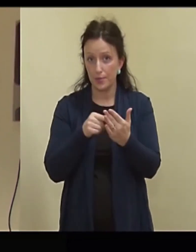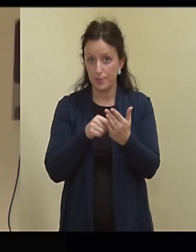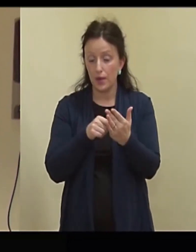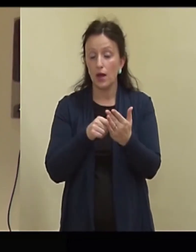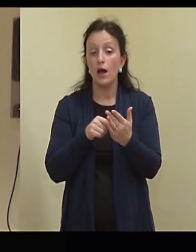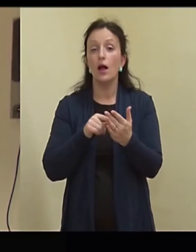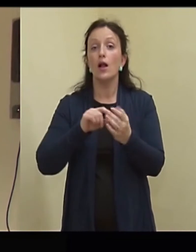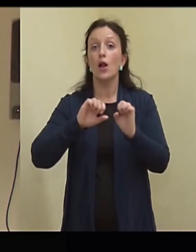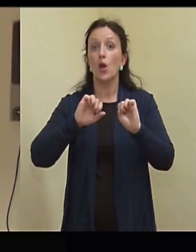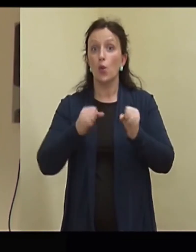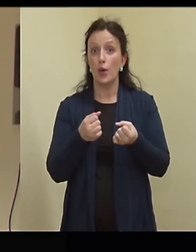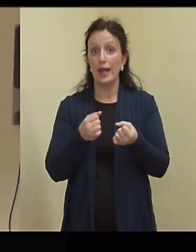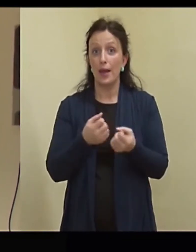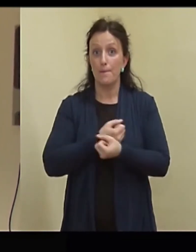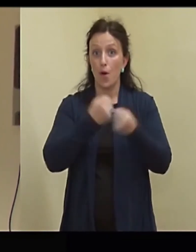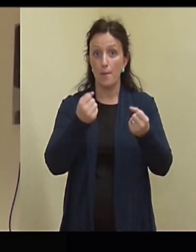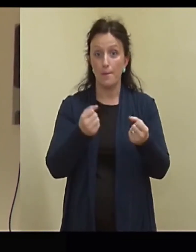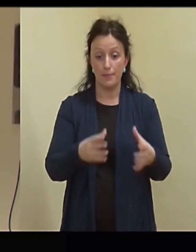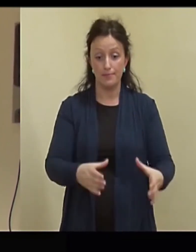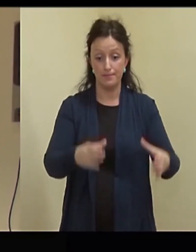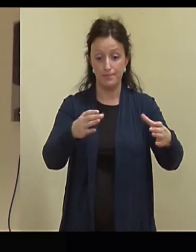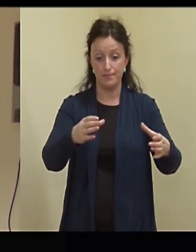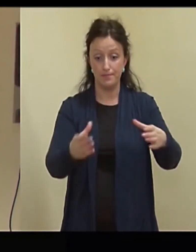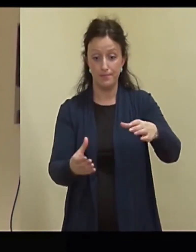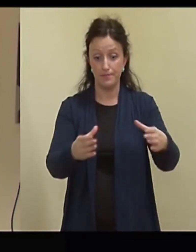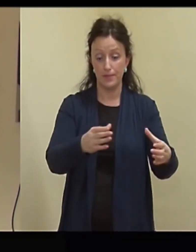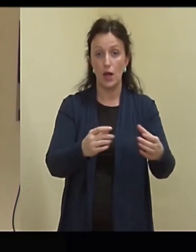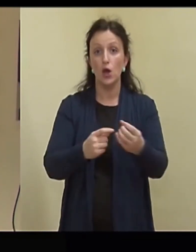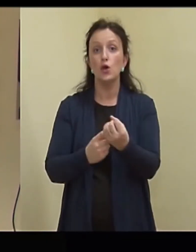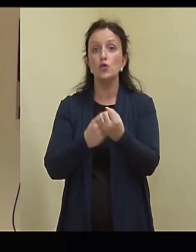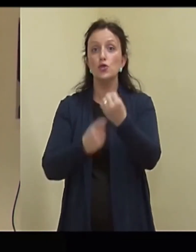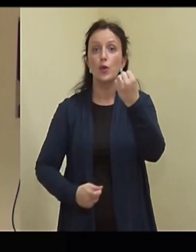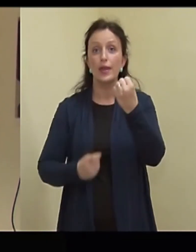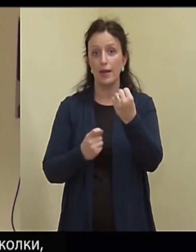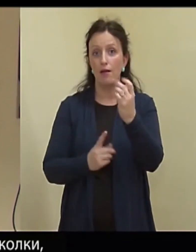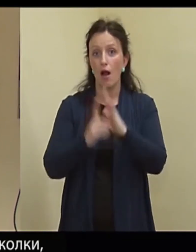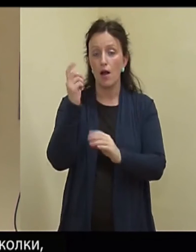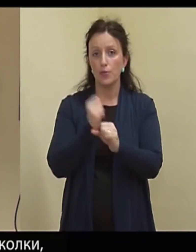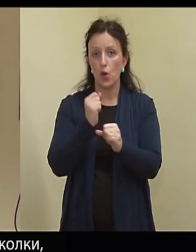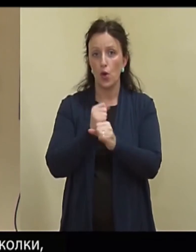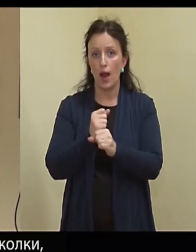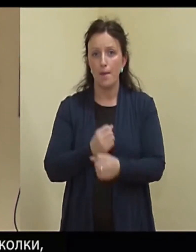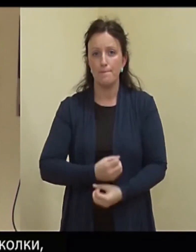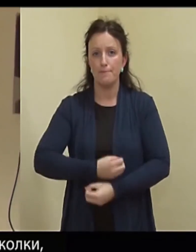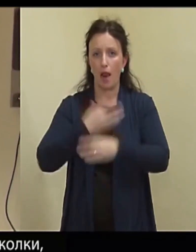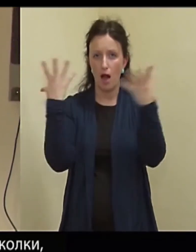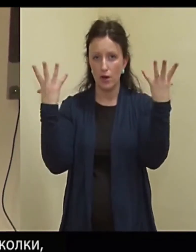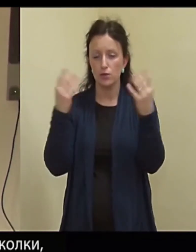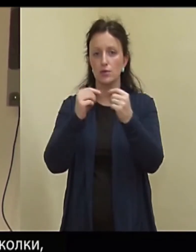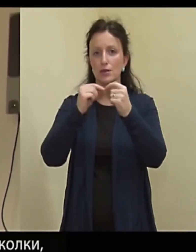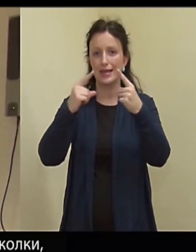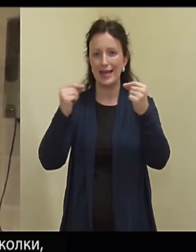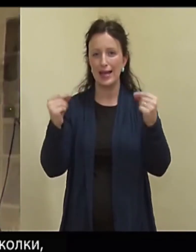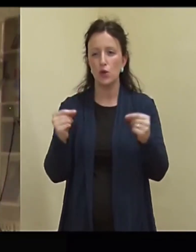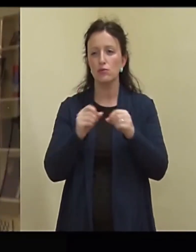võtate selle lõhkekeha, liigutate seda, siis süütik hakkab tööle. Ja toimub lahvatus. Ja peale seda, siis lendavad sellised killud, nagu ta siin